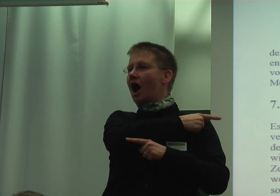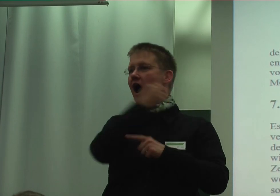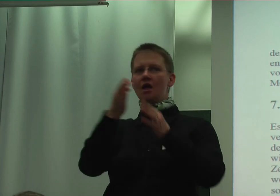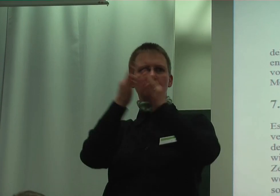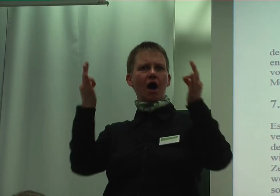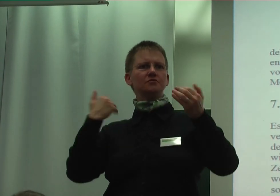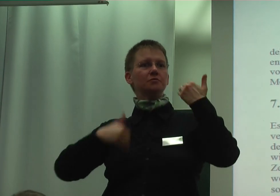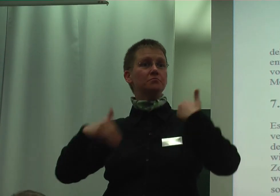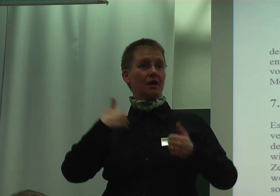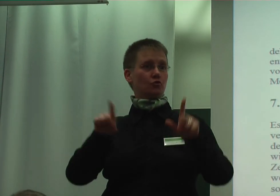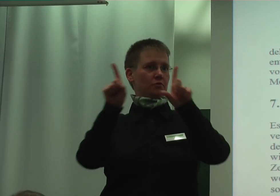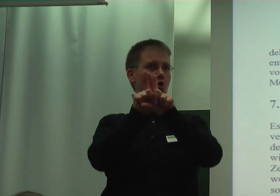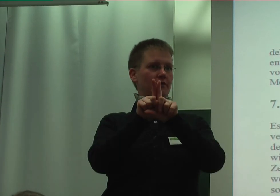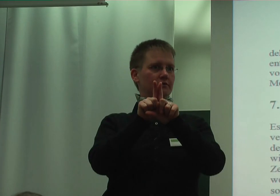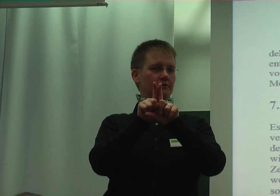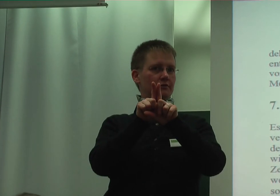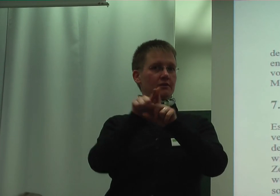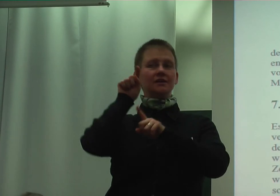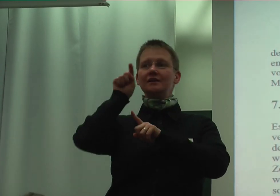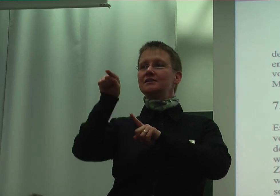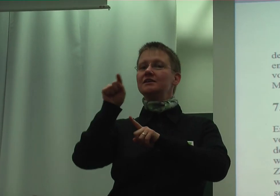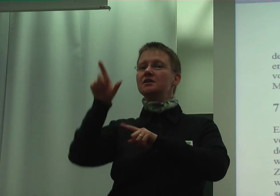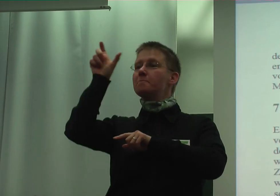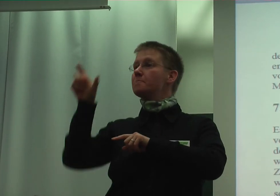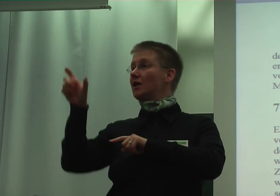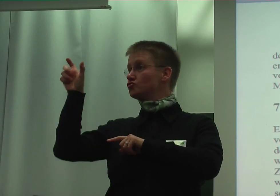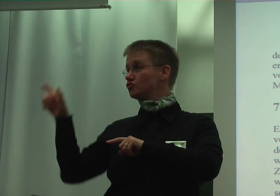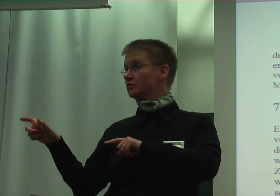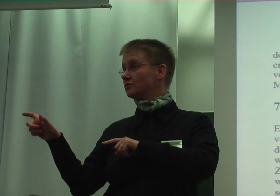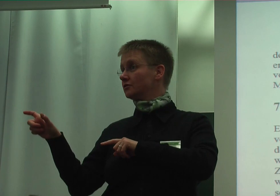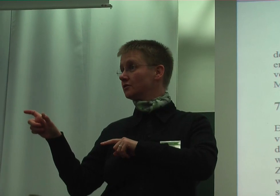Behinderung betreffen, diese Menschen auch zu beteiligen.